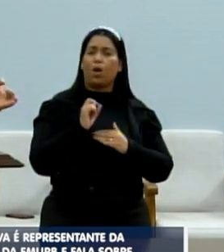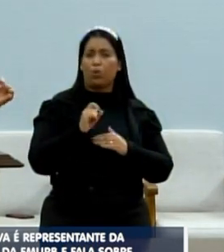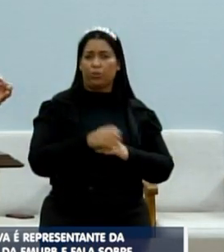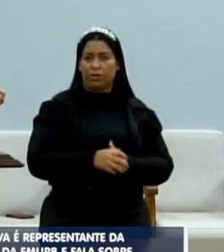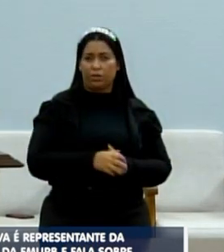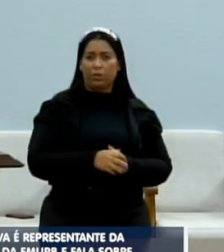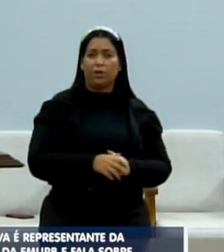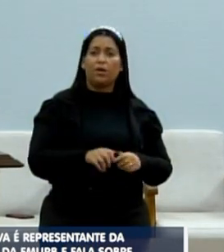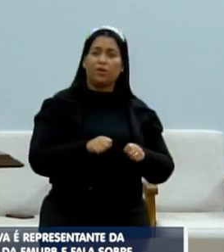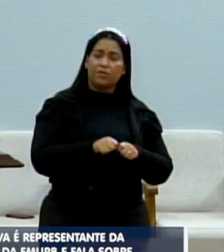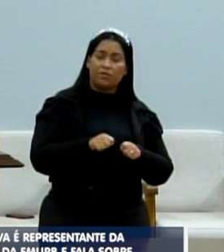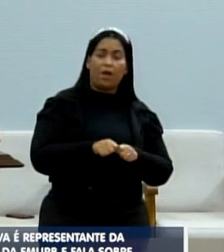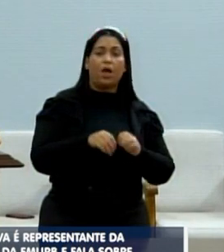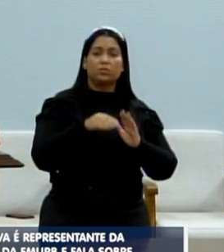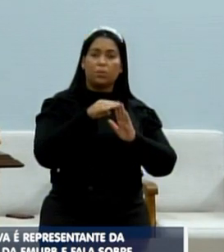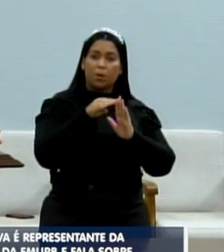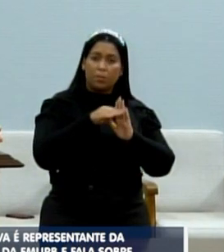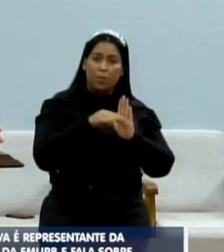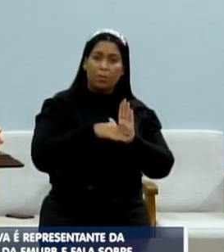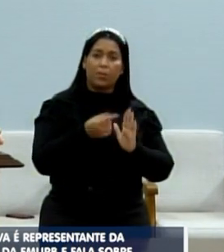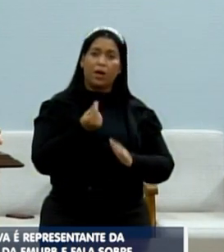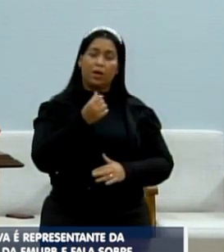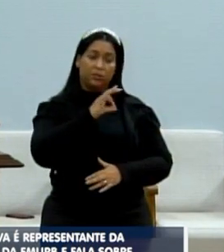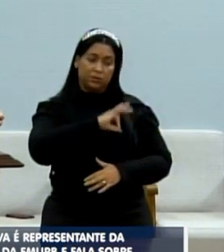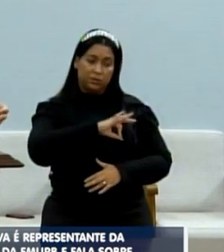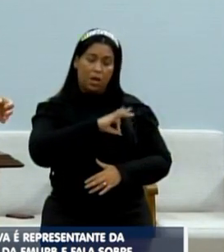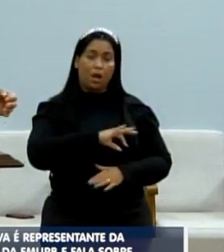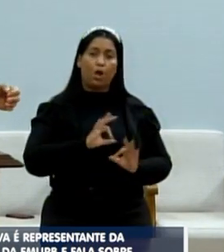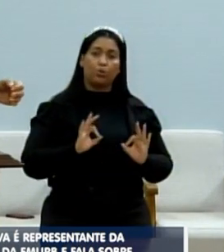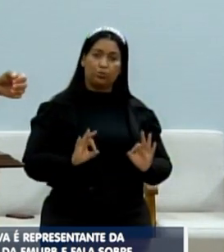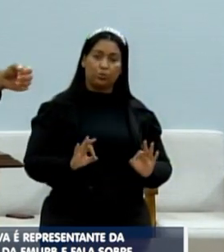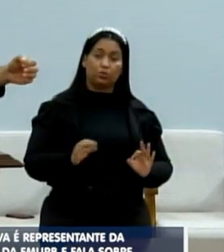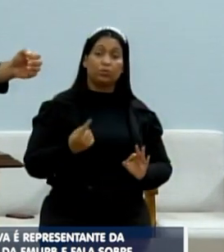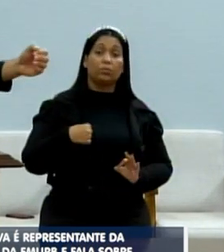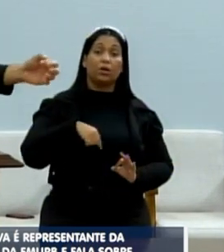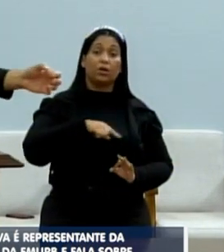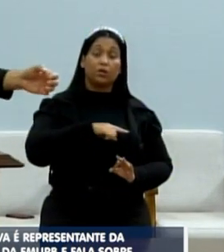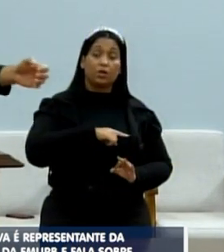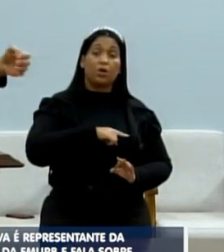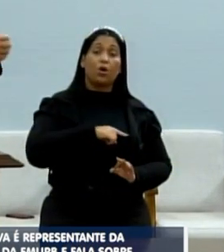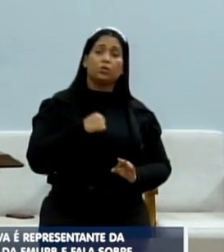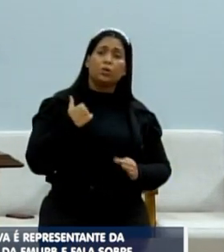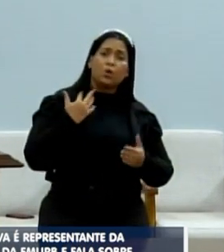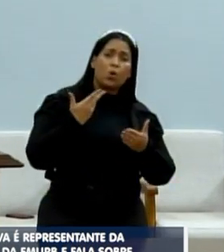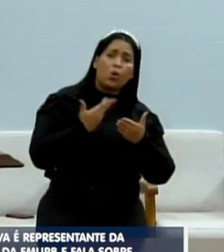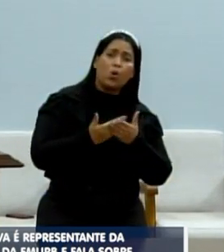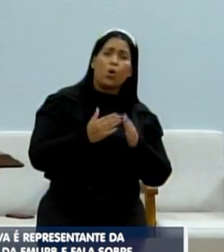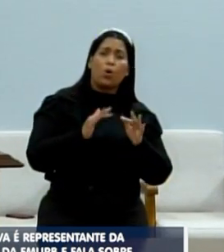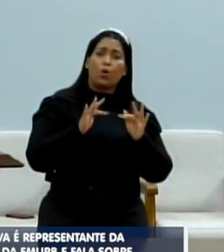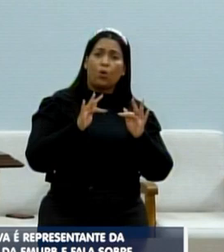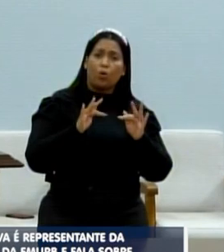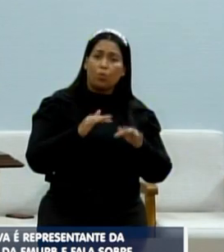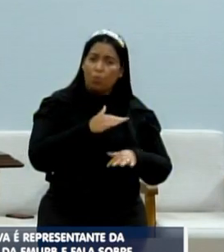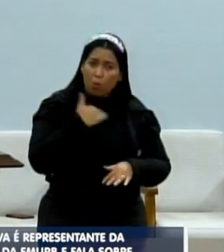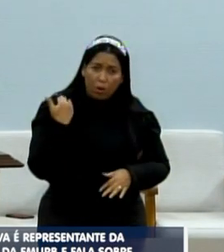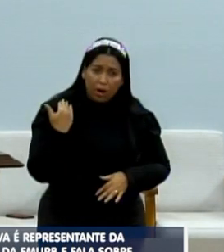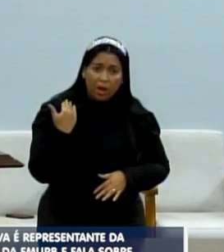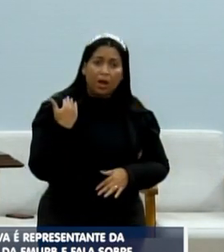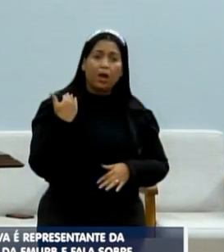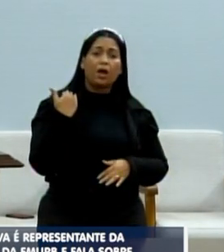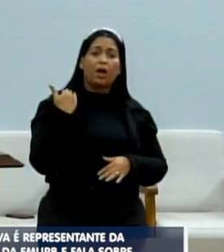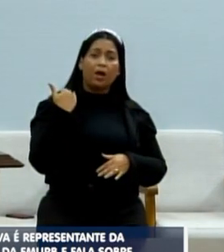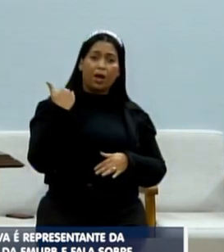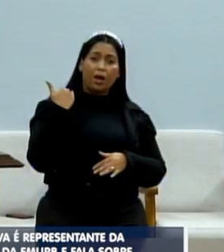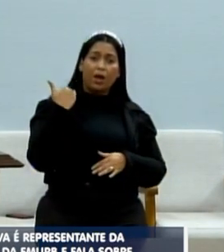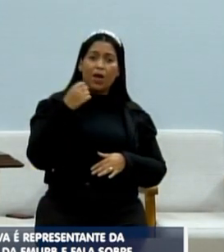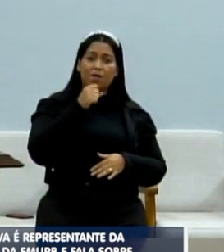façam um plano de cargo e salário aí justo, para que a gente chegue no final da nossa vida, o pessoal tem um salário digno. É isso que eu